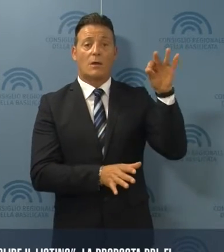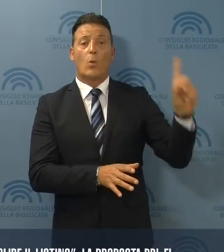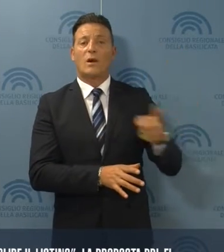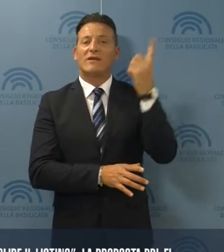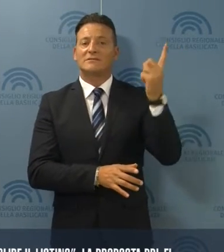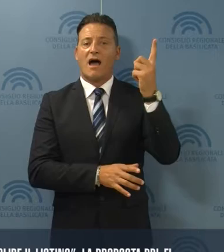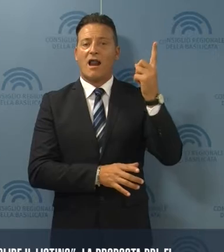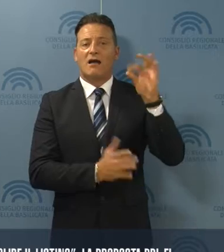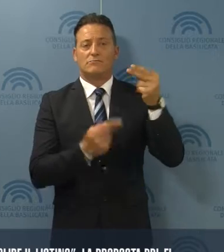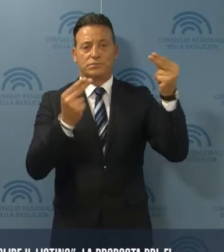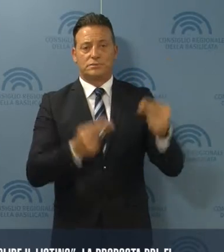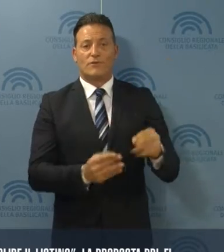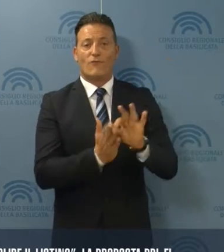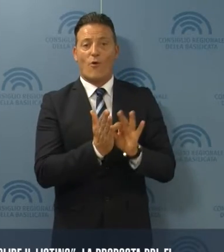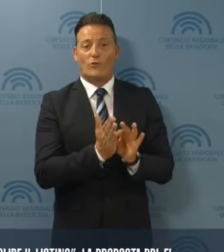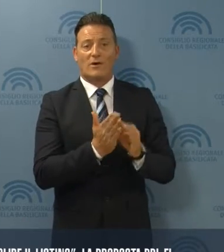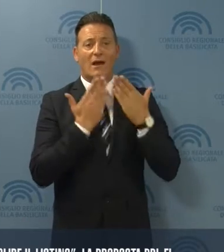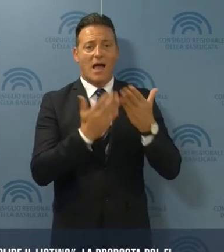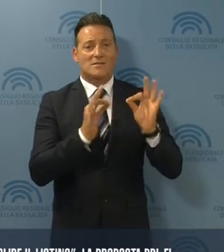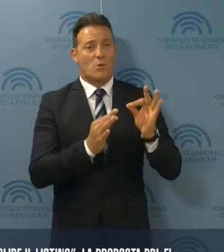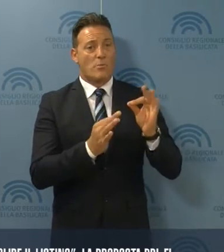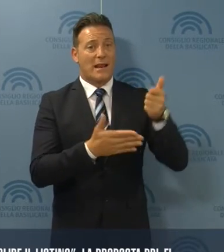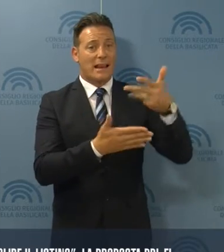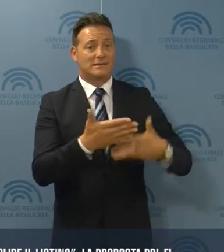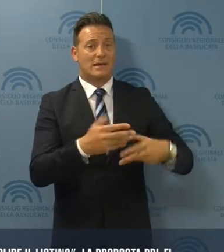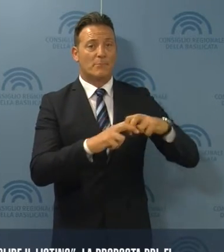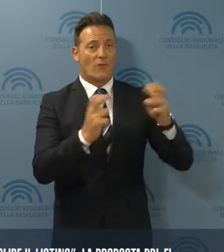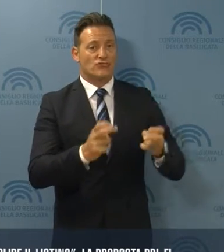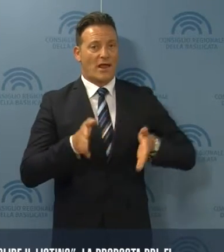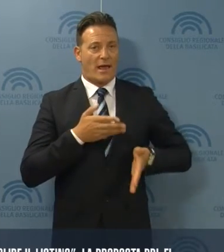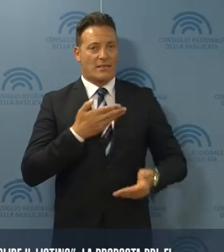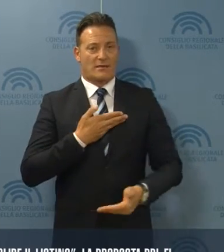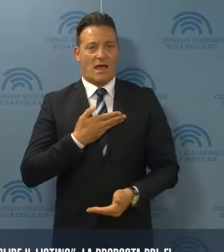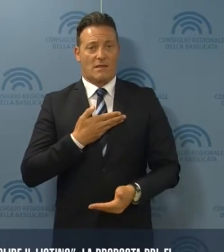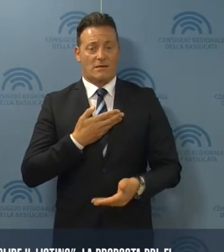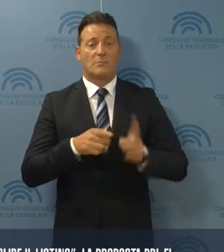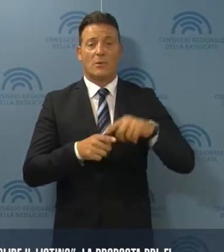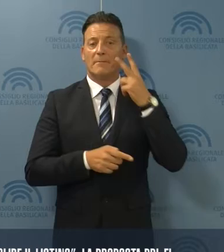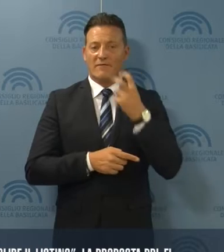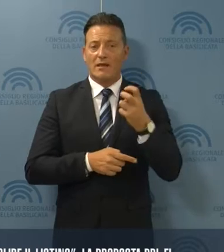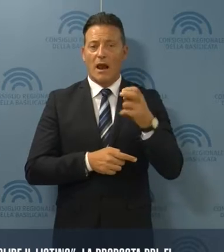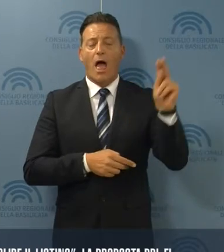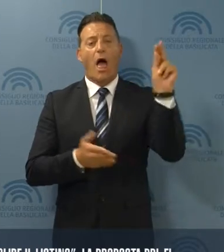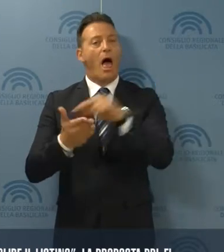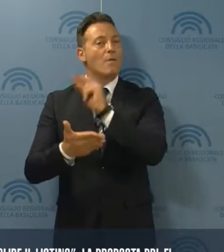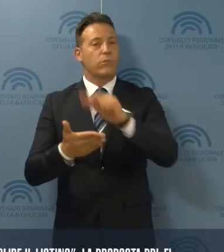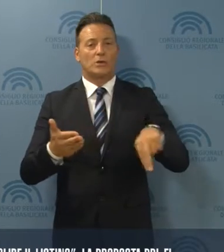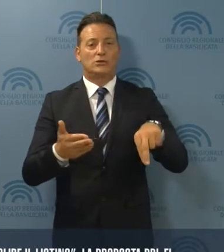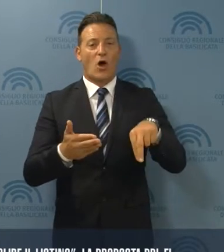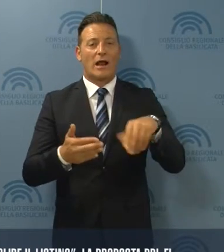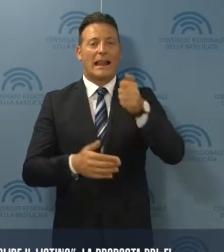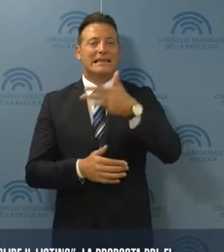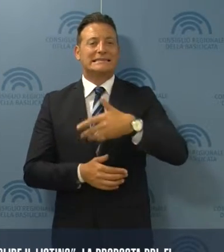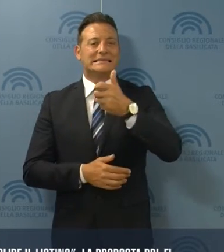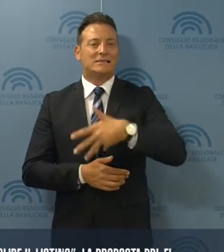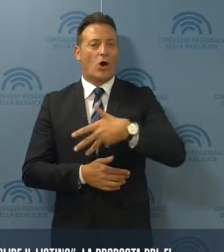universale diretto mediante liste provinciali di candidati e prevedere quindi l'abolizione del cosiddetto